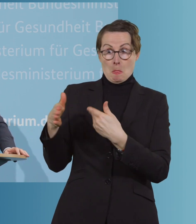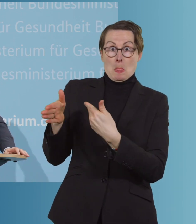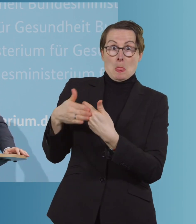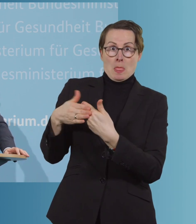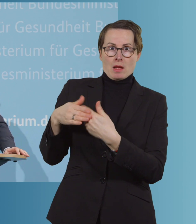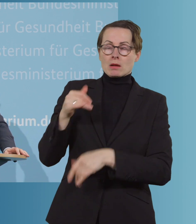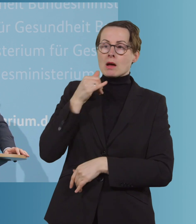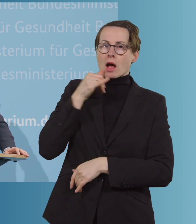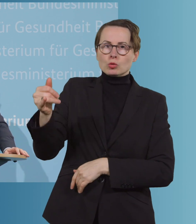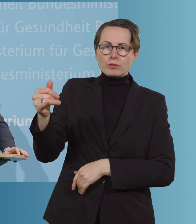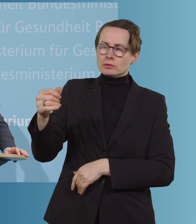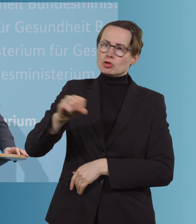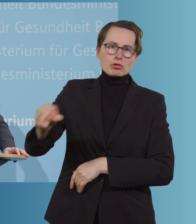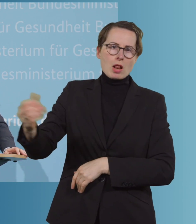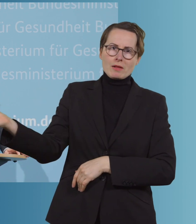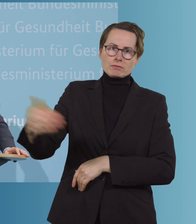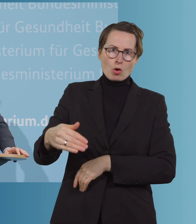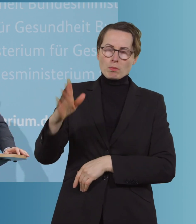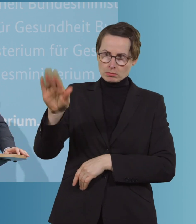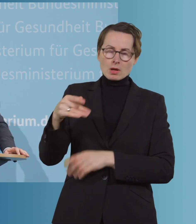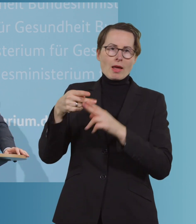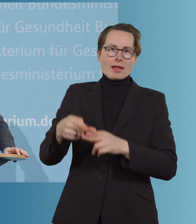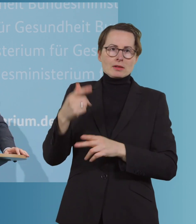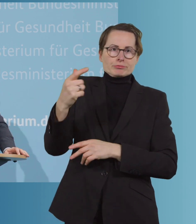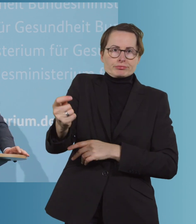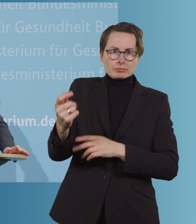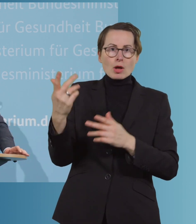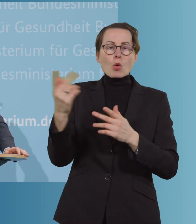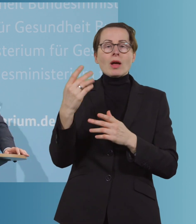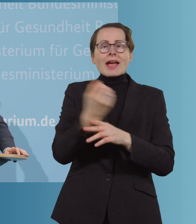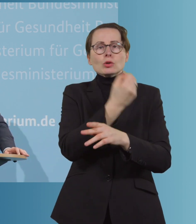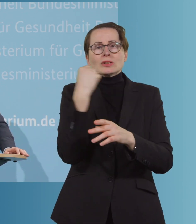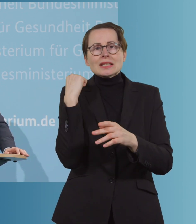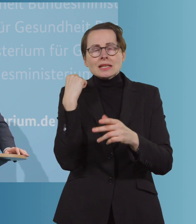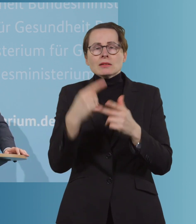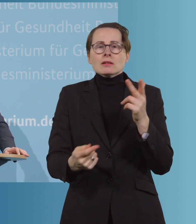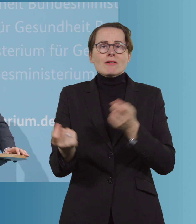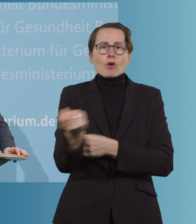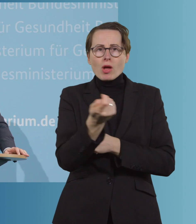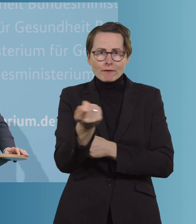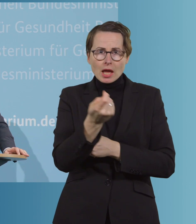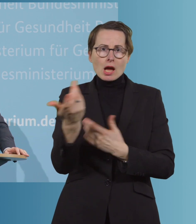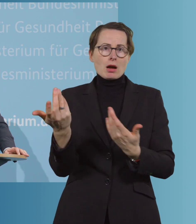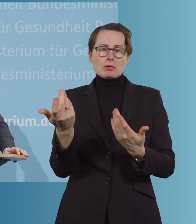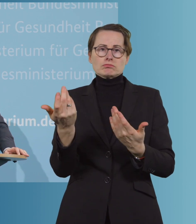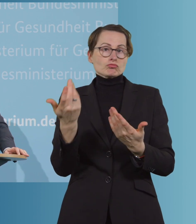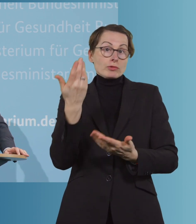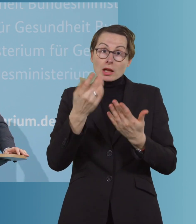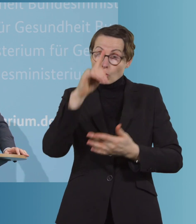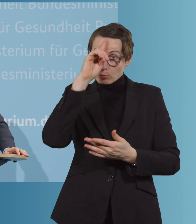verfügbar, erreichbar sind, zu impfen, des Rettungsdienstes, der Feuerwehr, möglicherweise auch der Polizei. Was ich